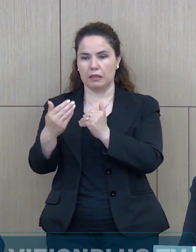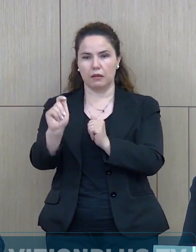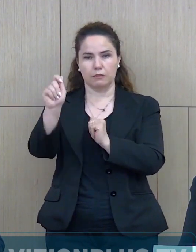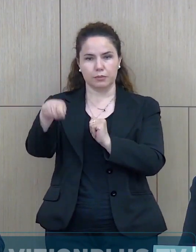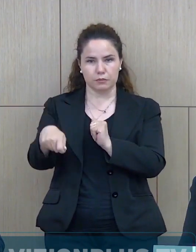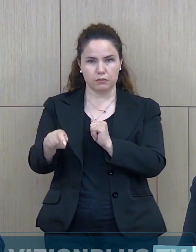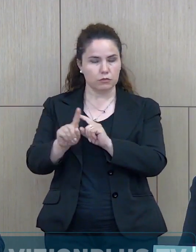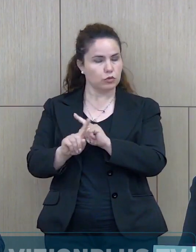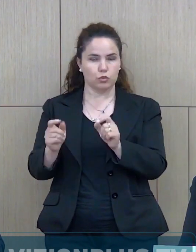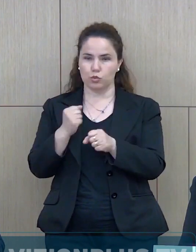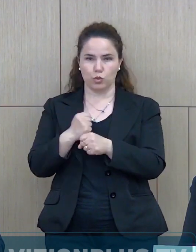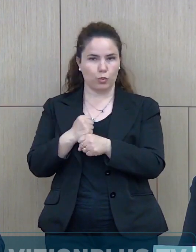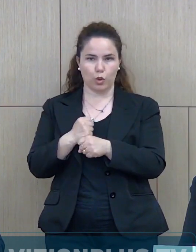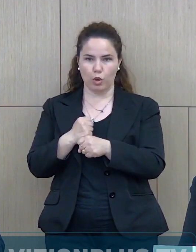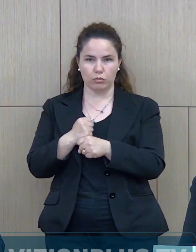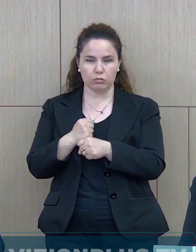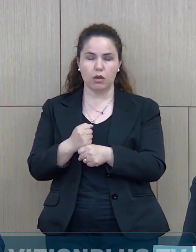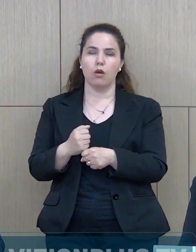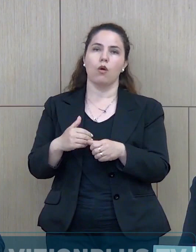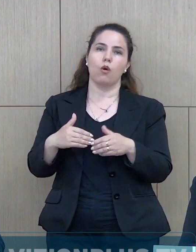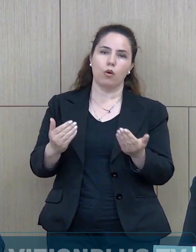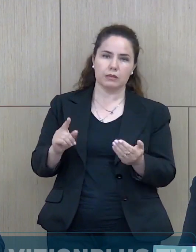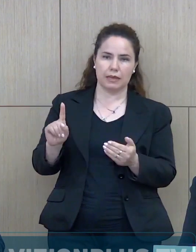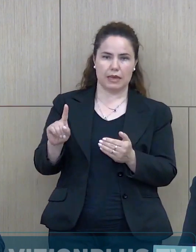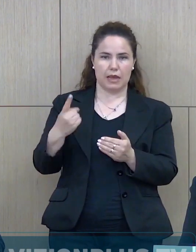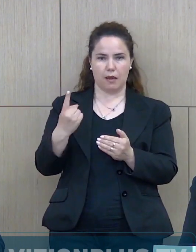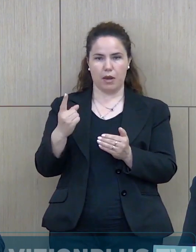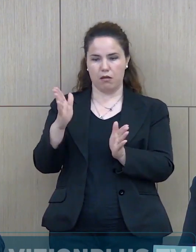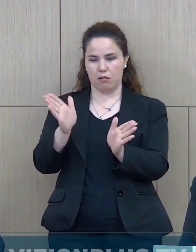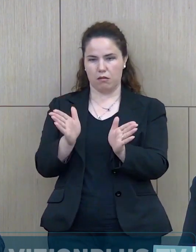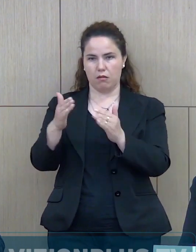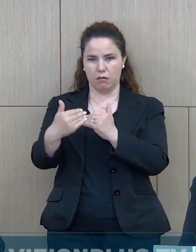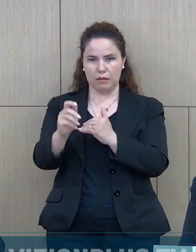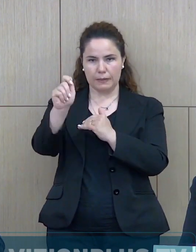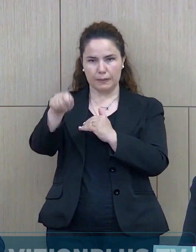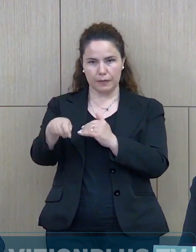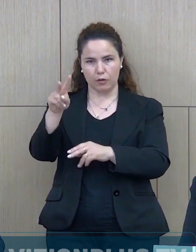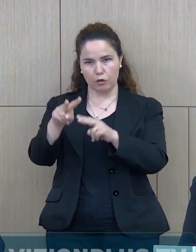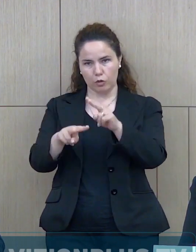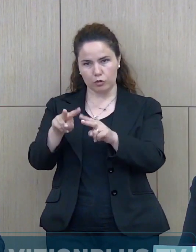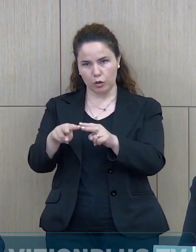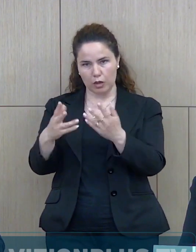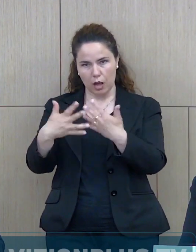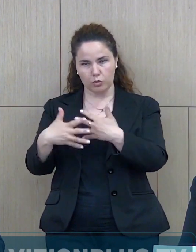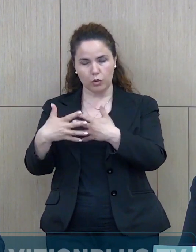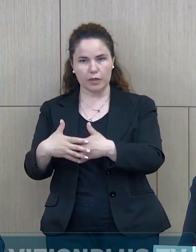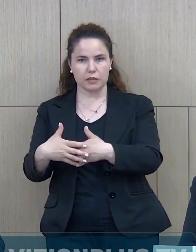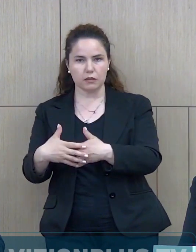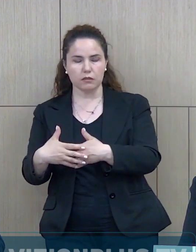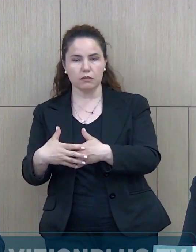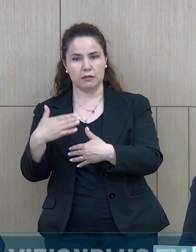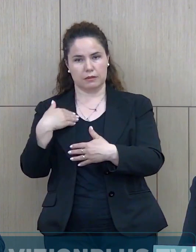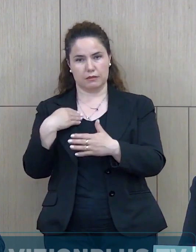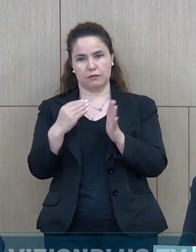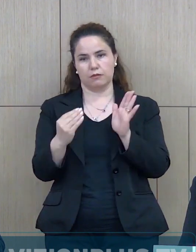implementohet një paisje elektronike dhe ka qenë parashikuar dhe shparashikuar në këto akte që do